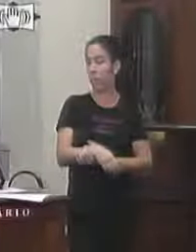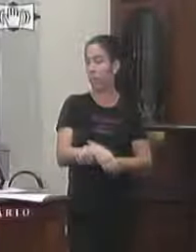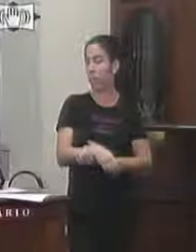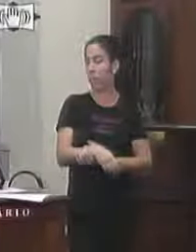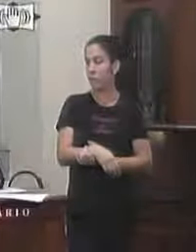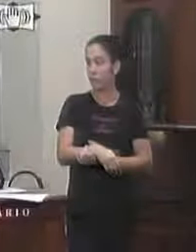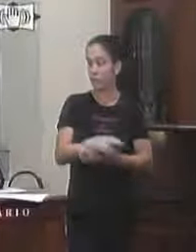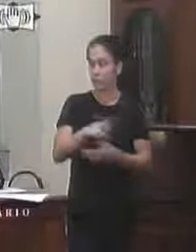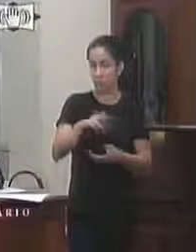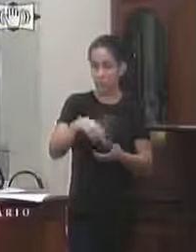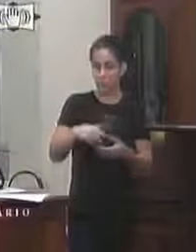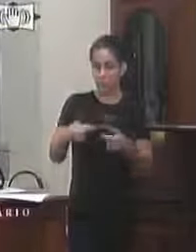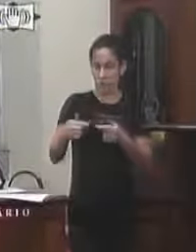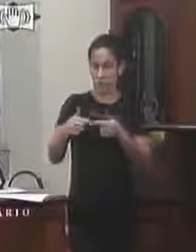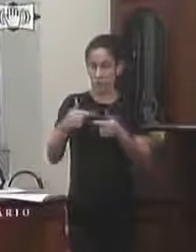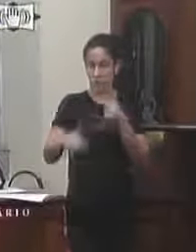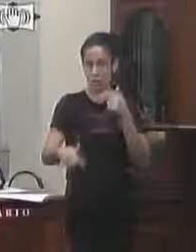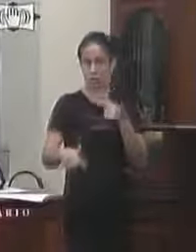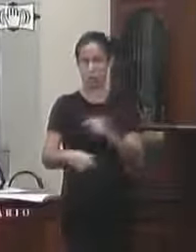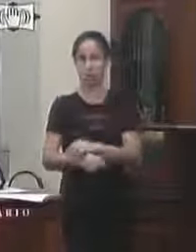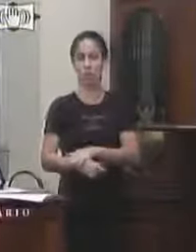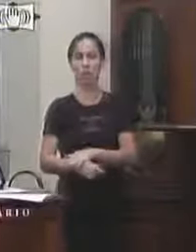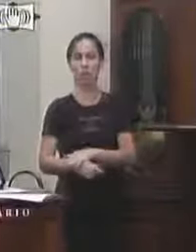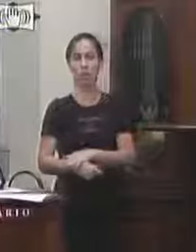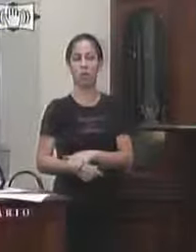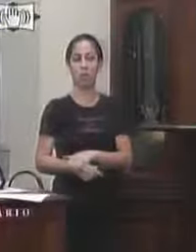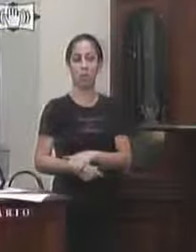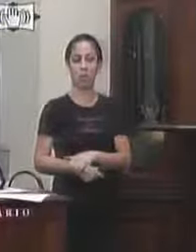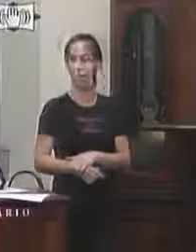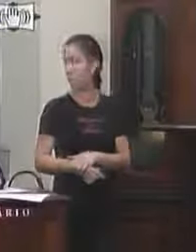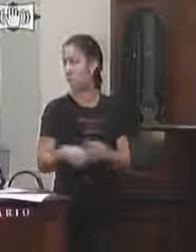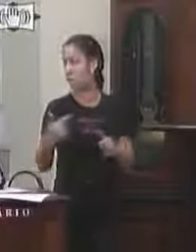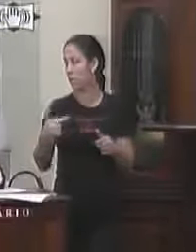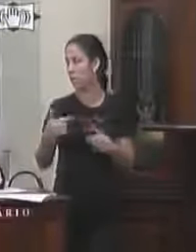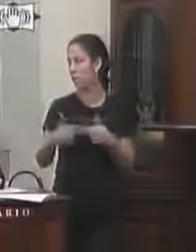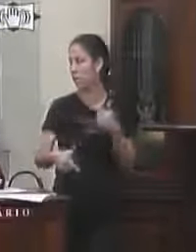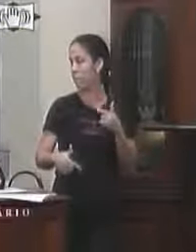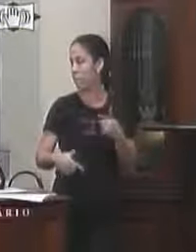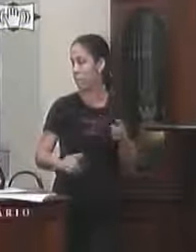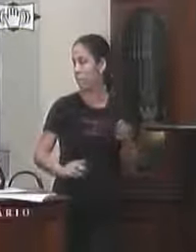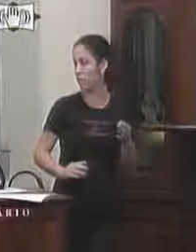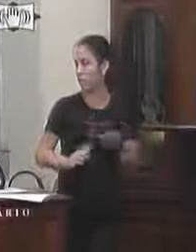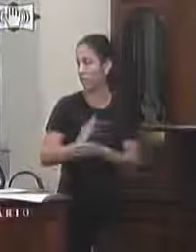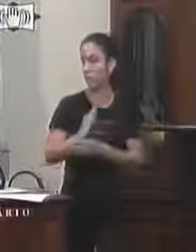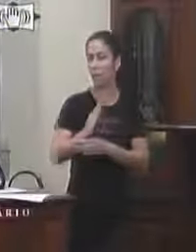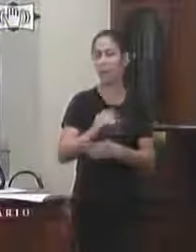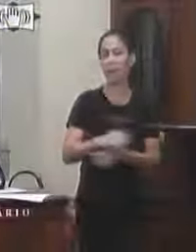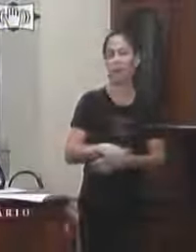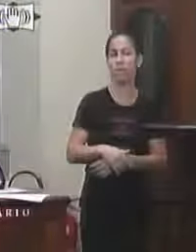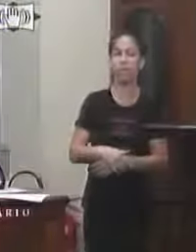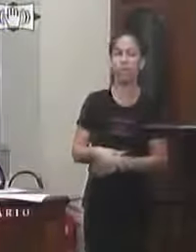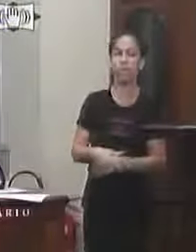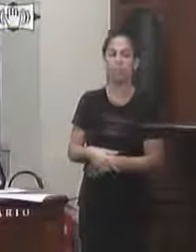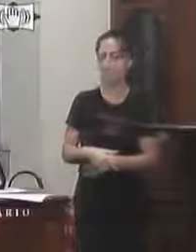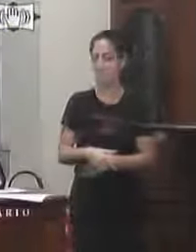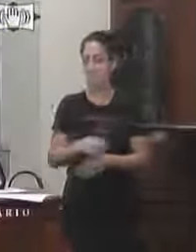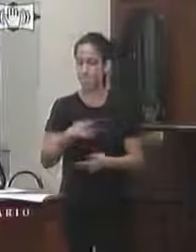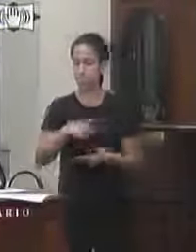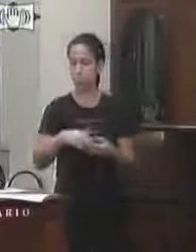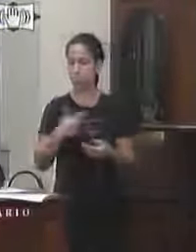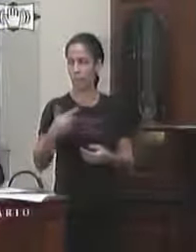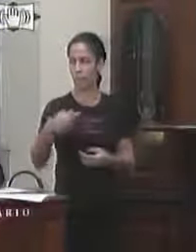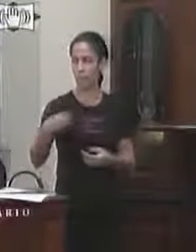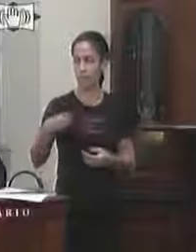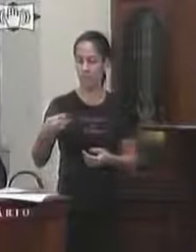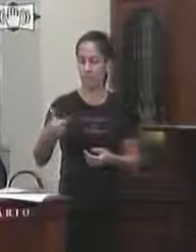o requerimento do novo colega em conta sem discussão não tendo quem queira discutir aprovado requerimento